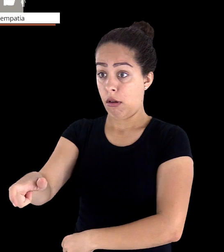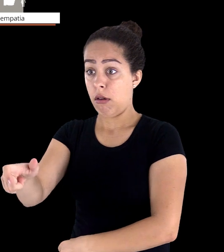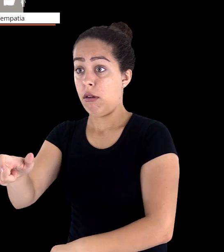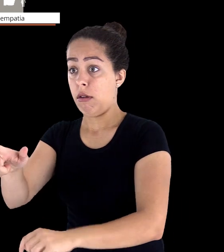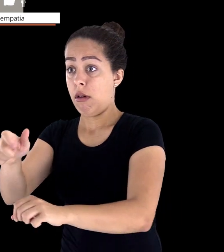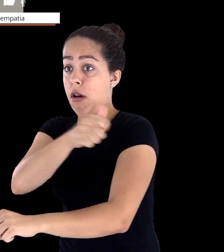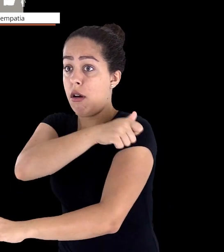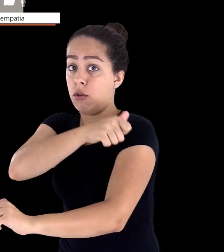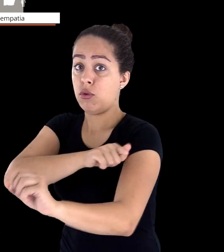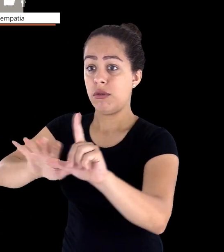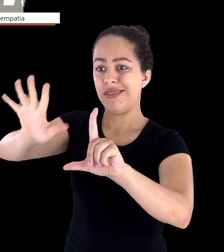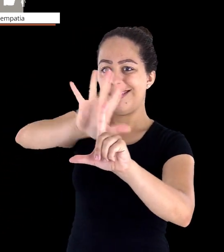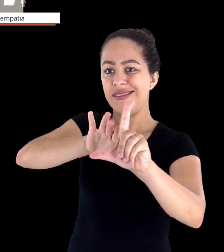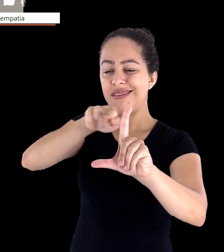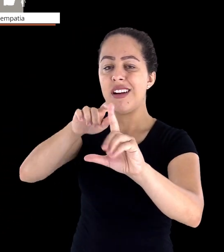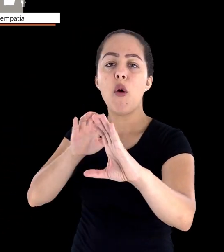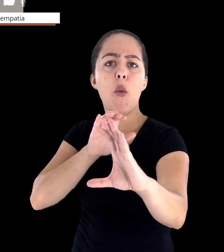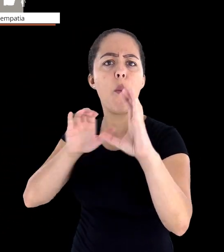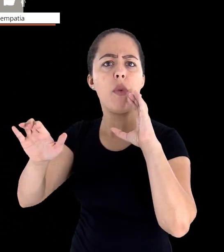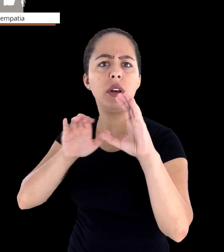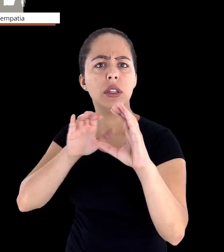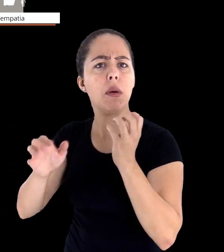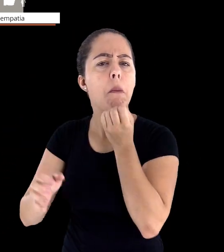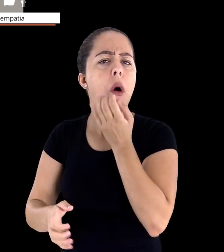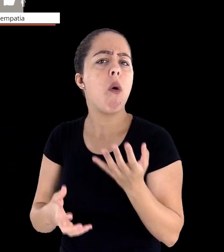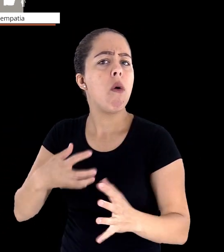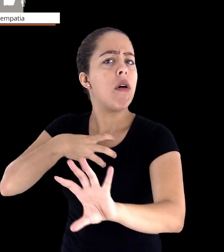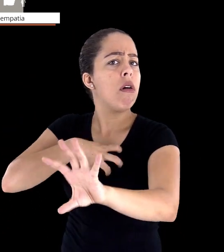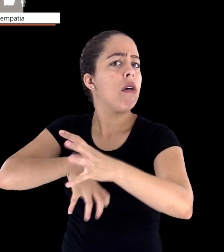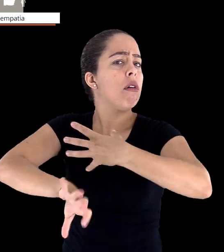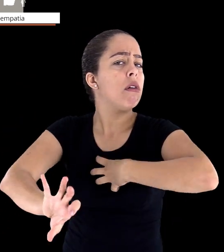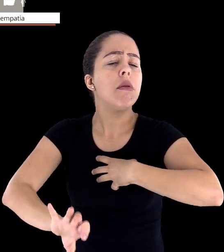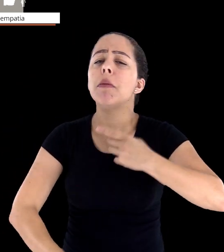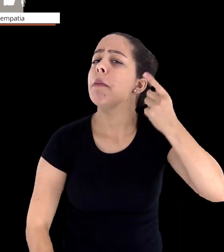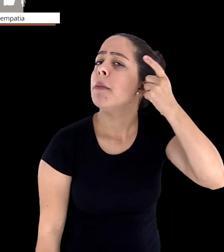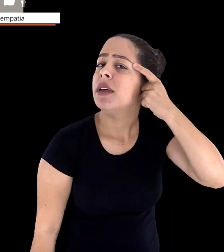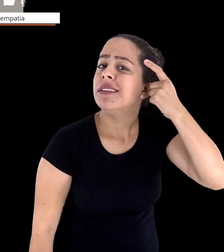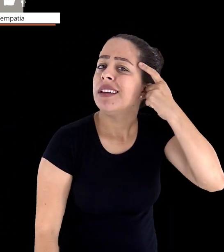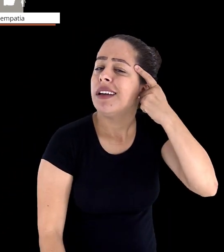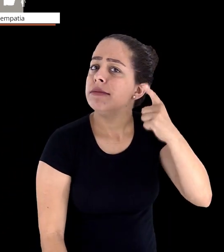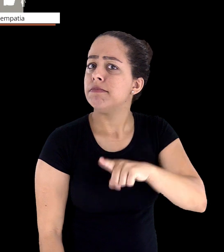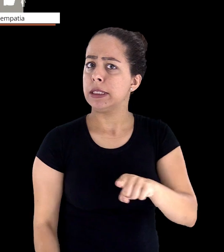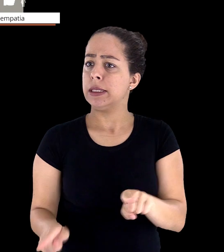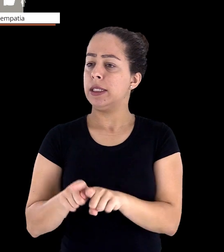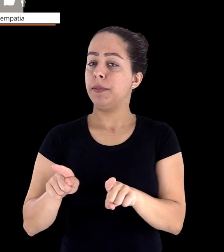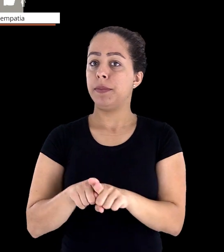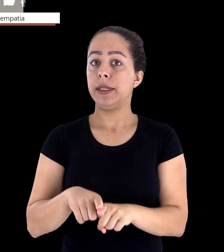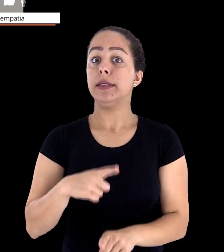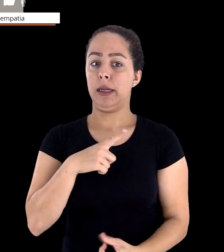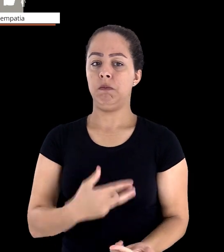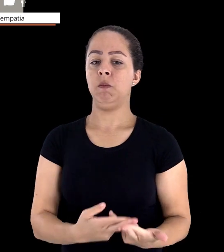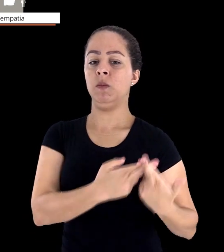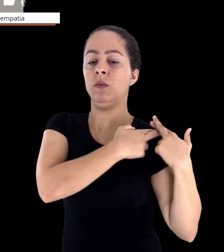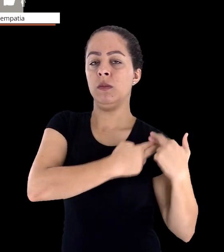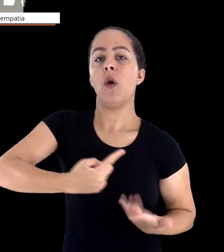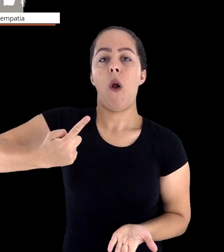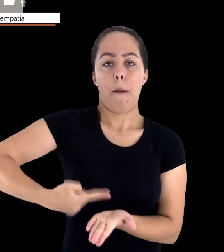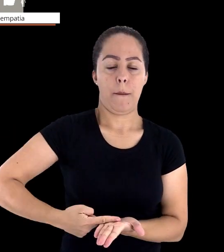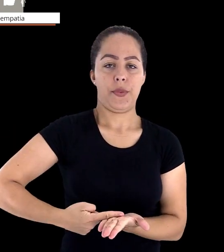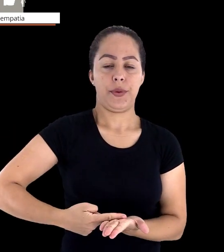afetiva no ambiente virtual? Isso é possível agir com afetividade, empatia e ao mesmo tempo